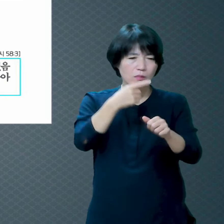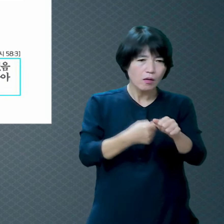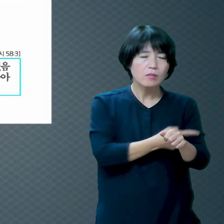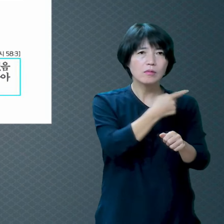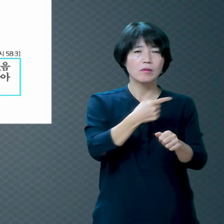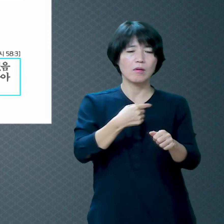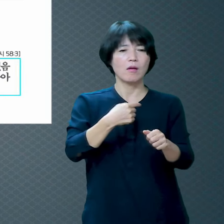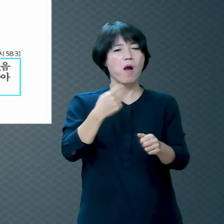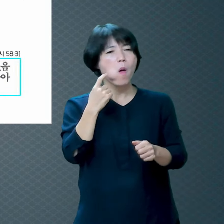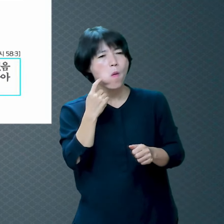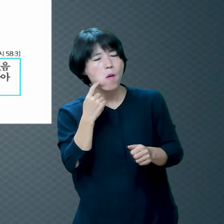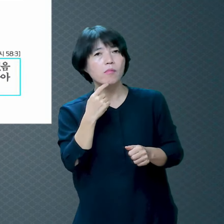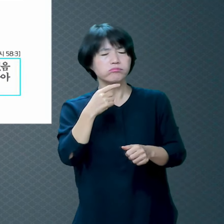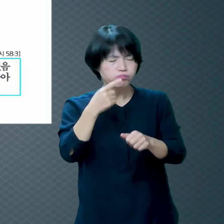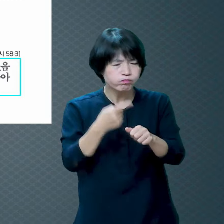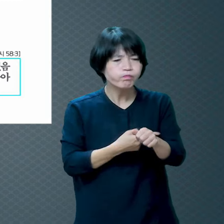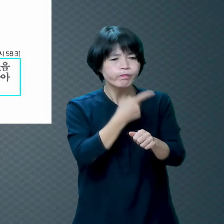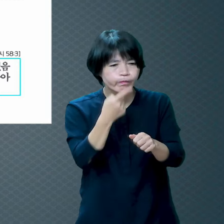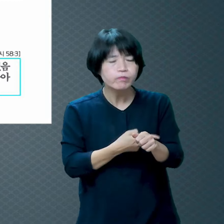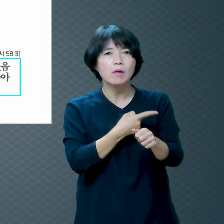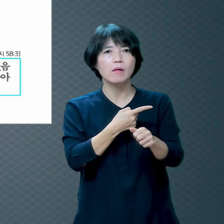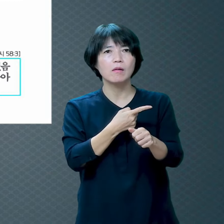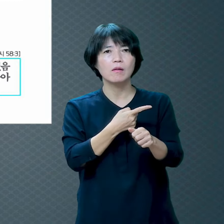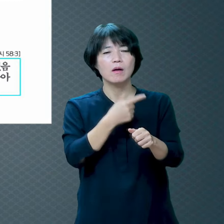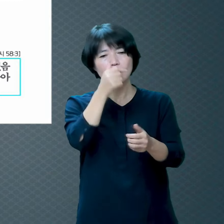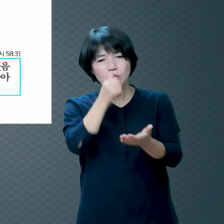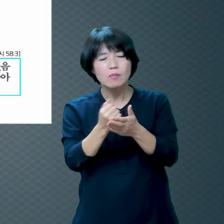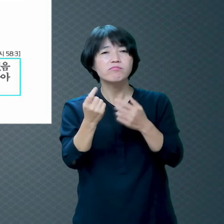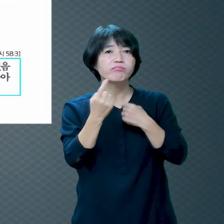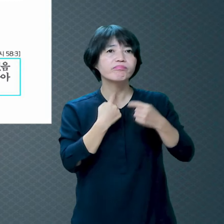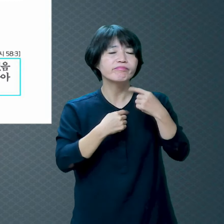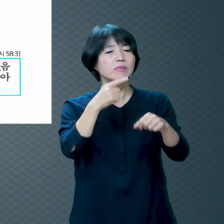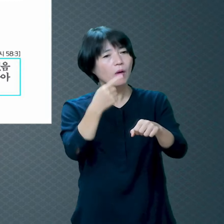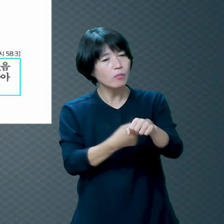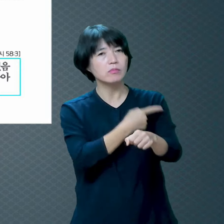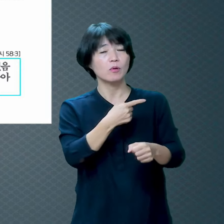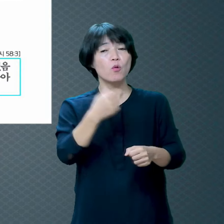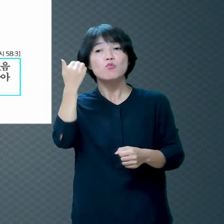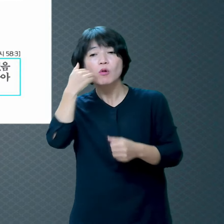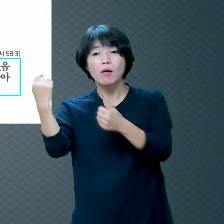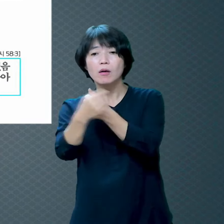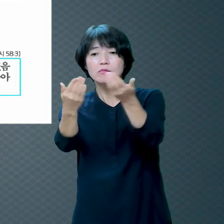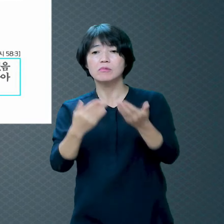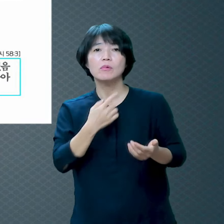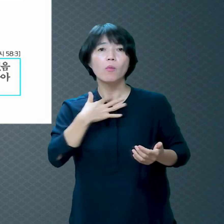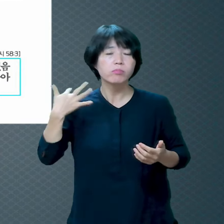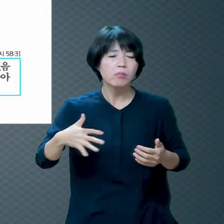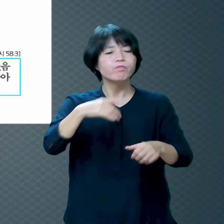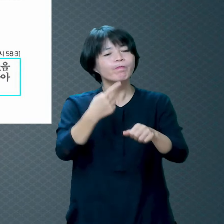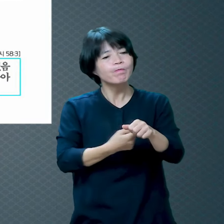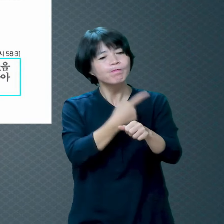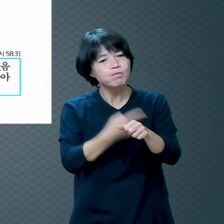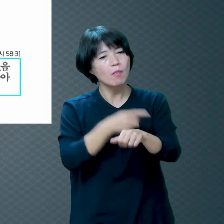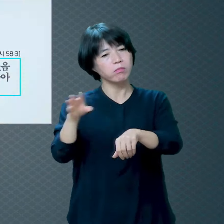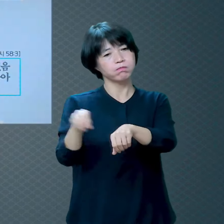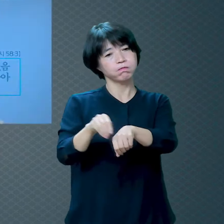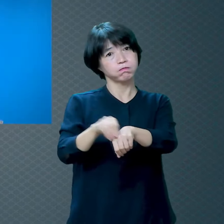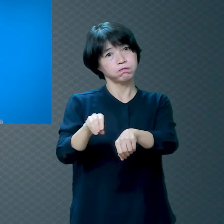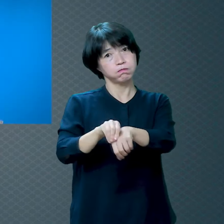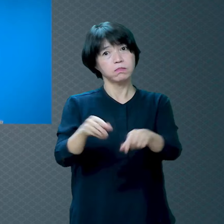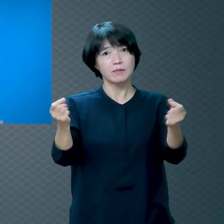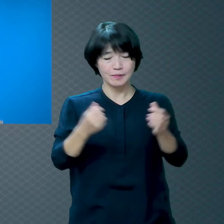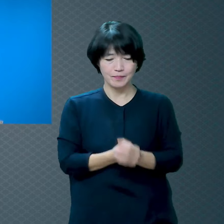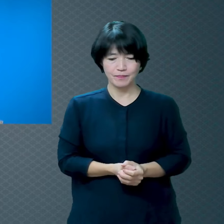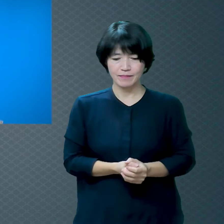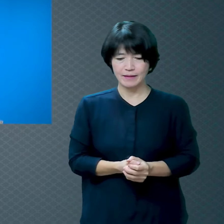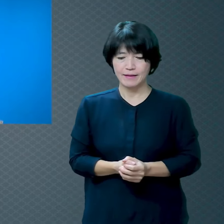죄를 짓는 게 자연스러워지는 거예요 하나님이 거듭나라 그 얘기는 너는